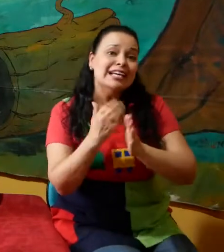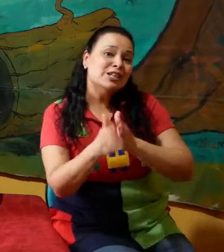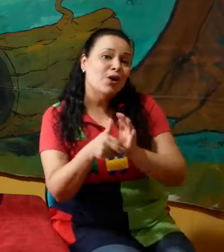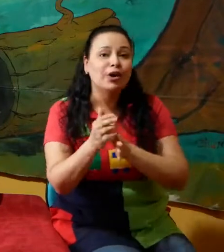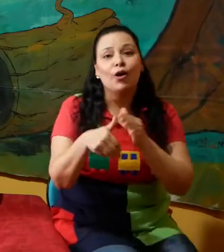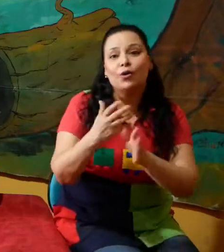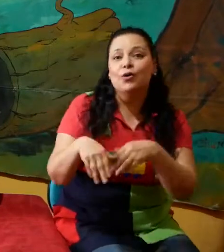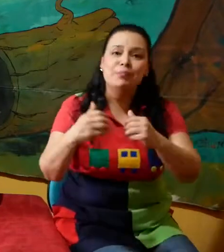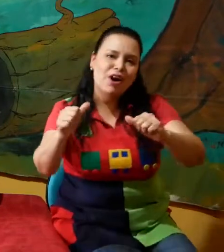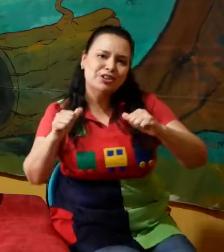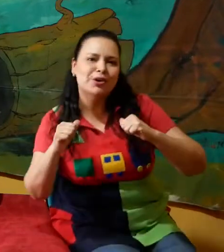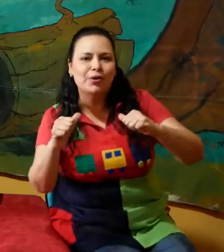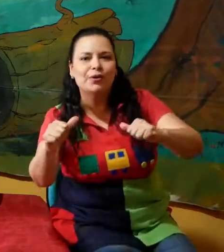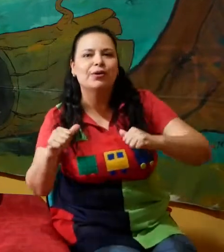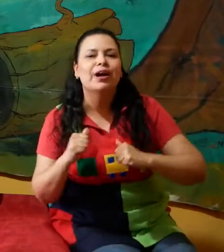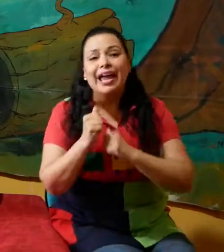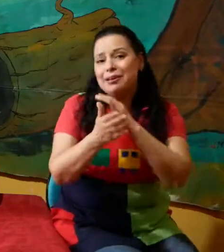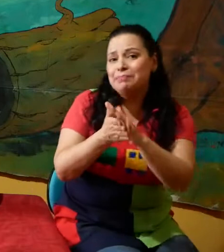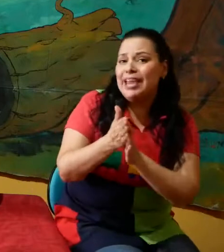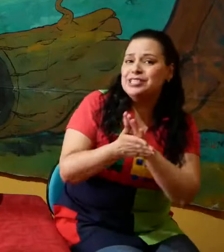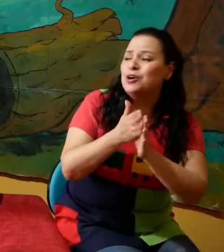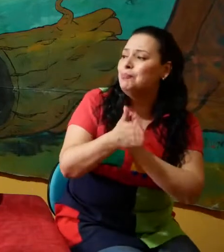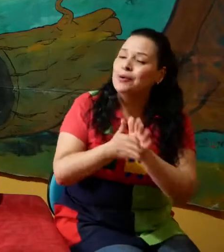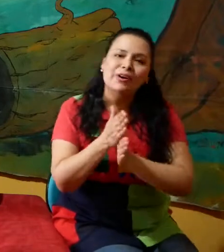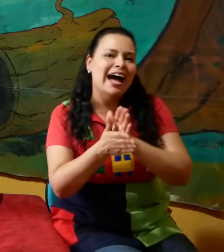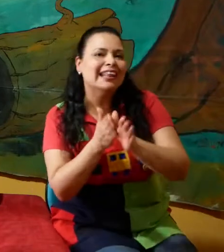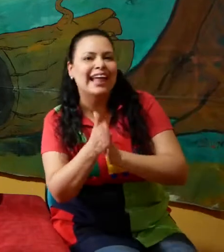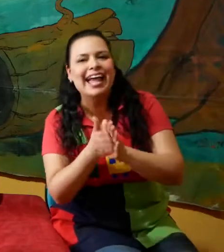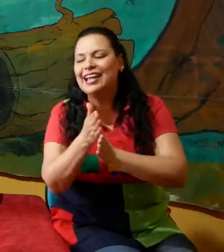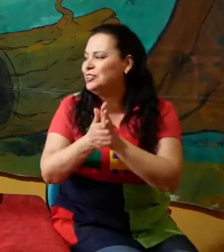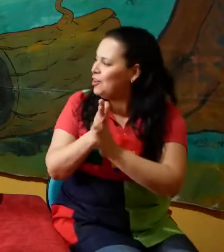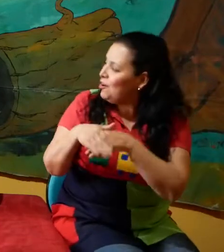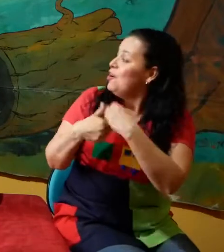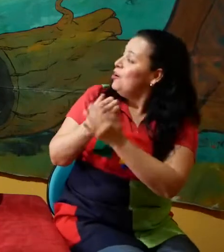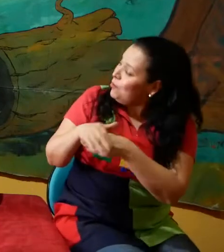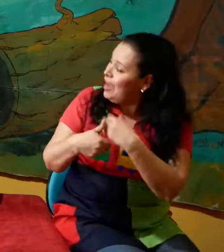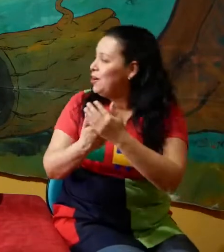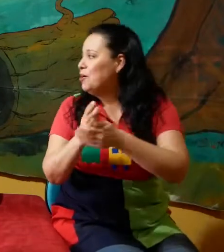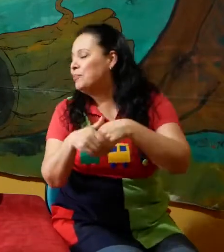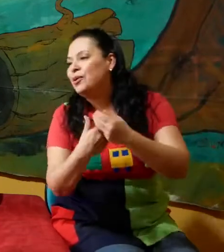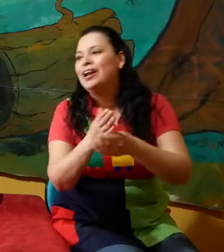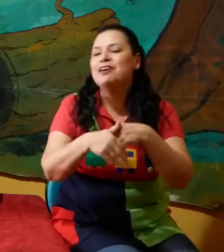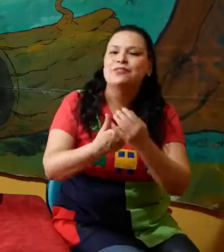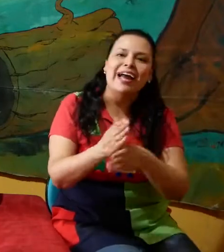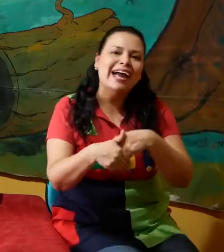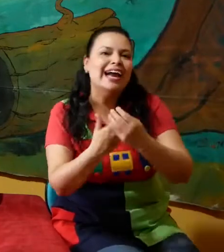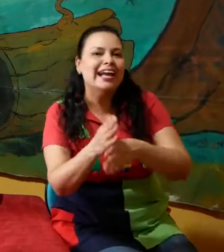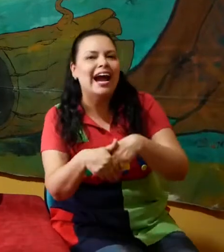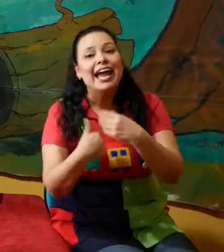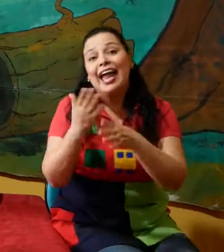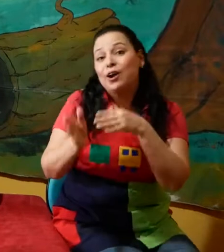Es lo que ocupo yo Empiezo por adentro Luego por